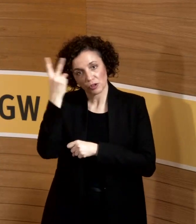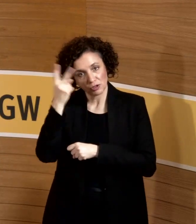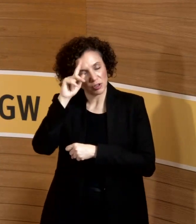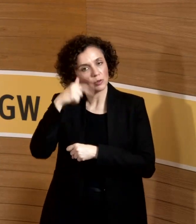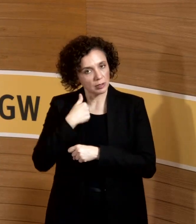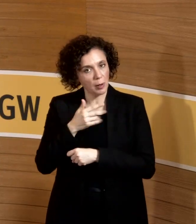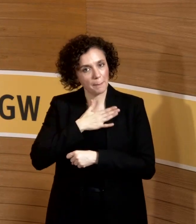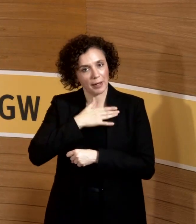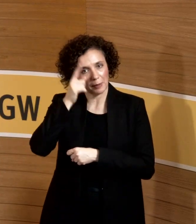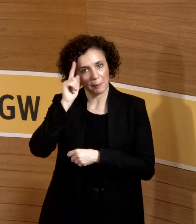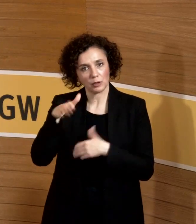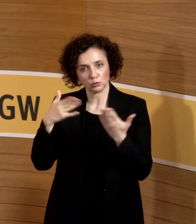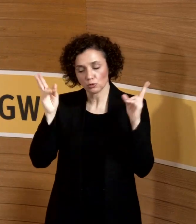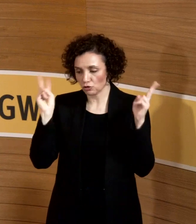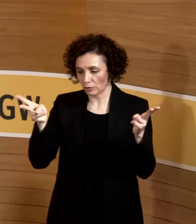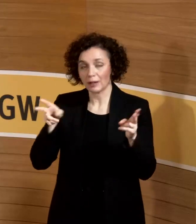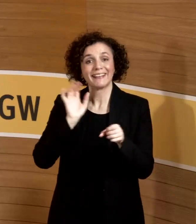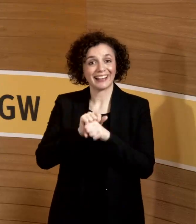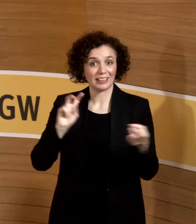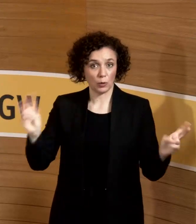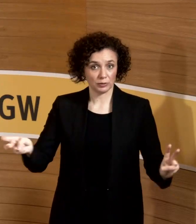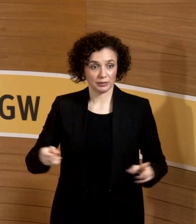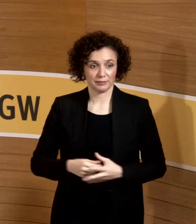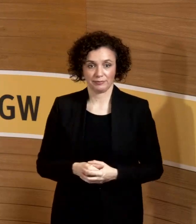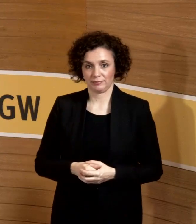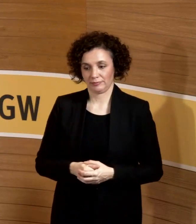in meinen Augen weitgehend umsetzbar ist.